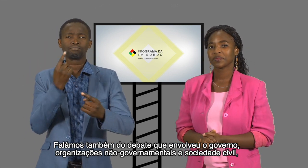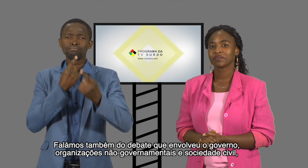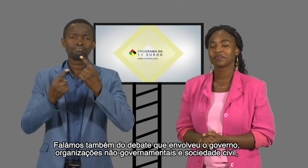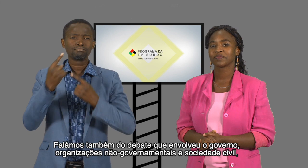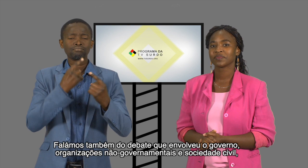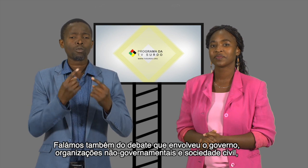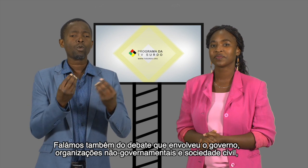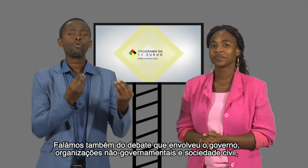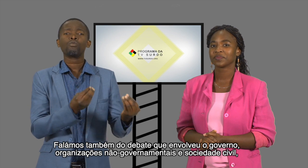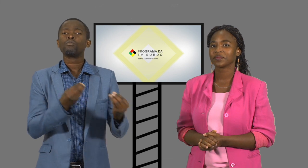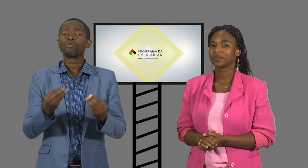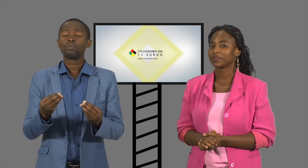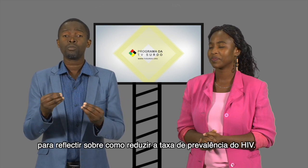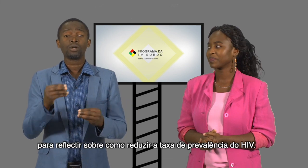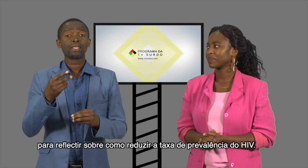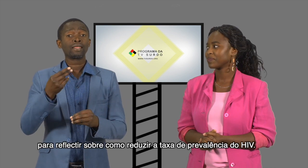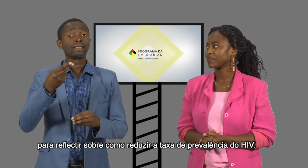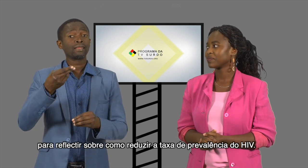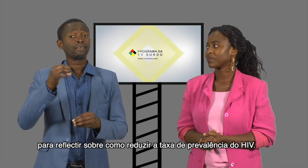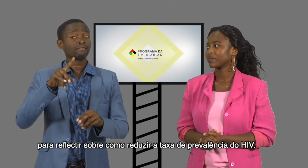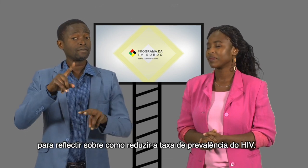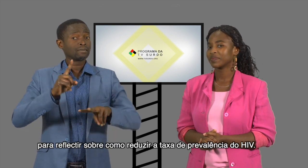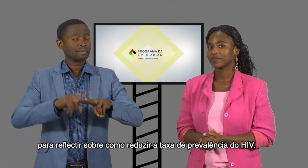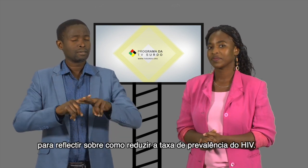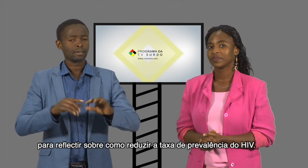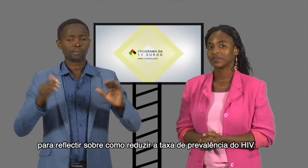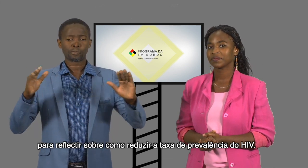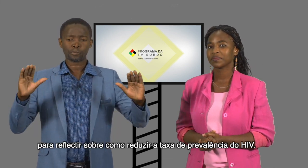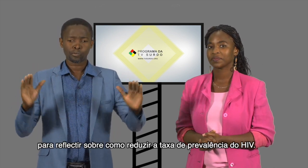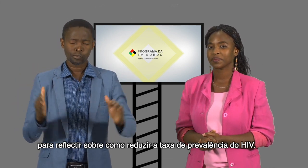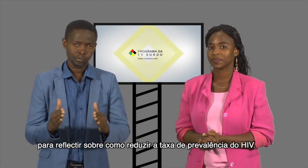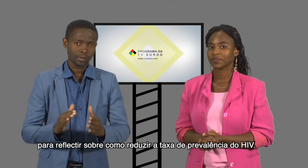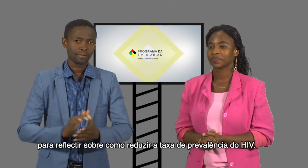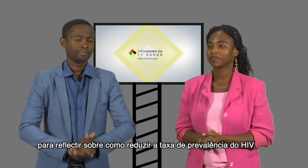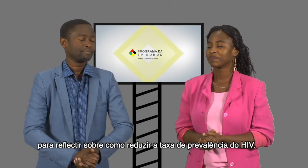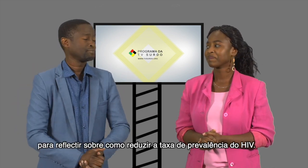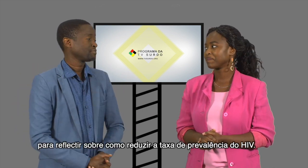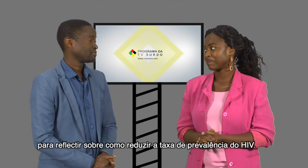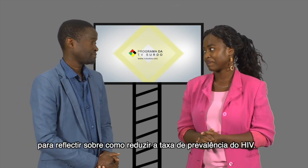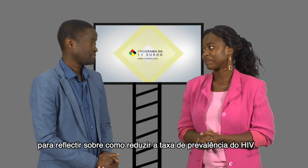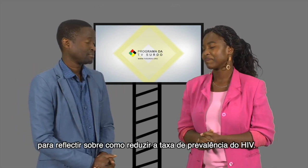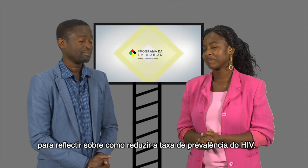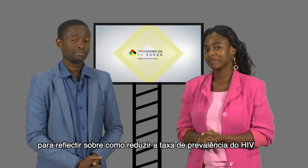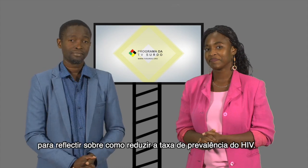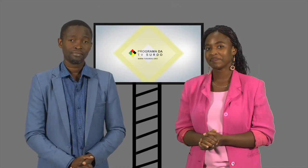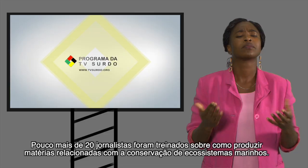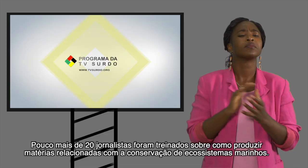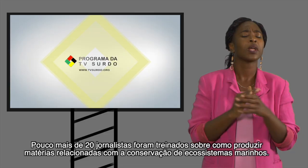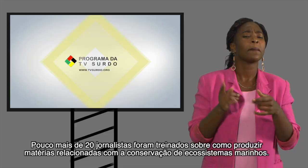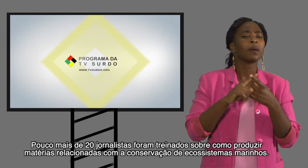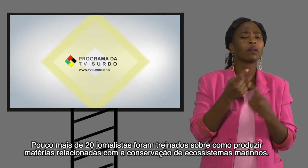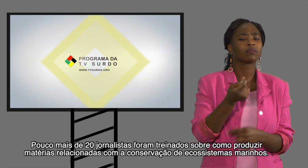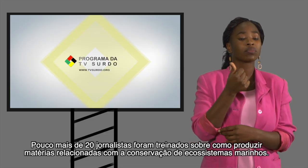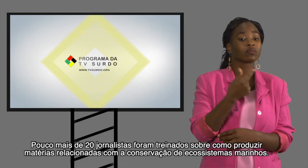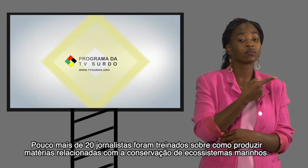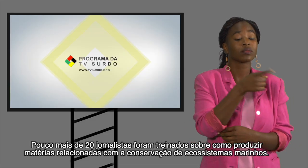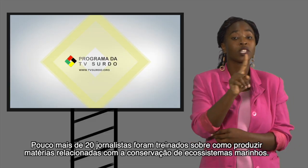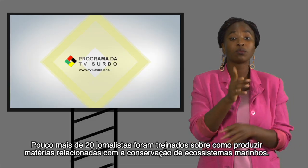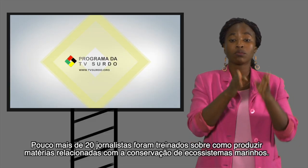sociedade civil, para refletir sobre como reduzir a taxa de prevalência do HIV. Pouco mais de 20 jornalistas foram